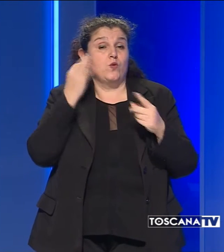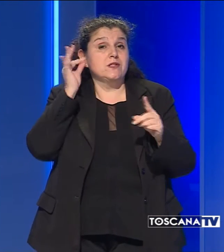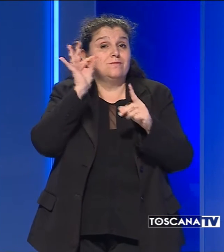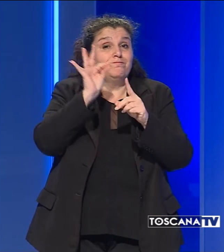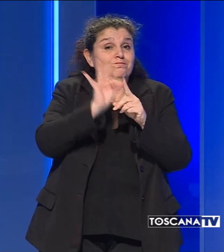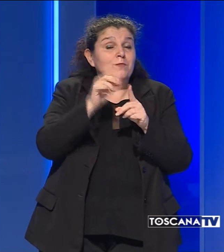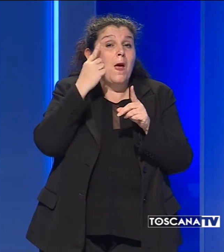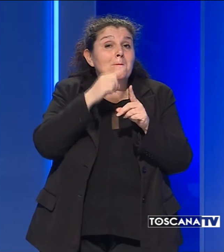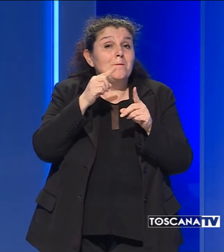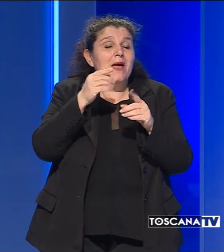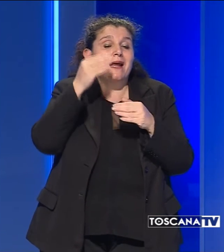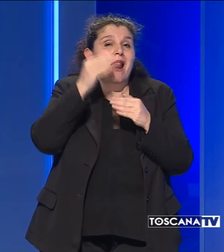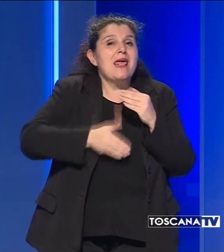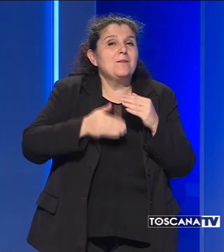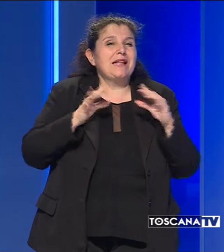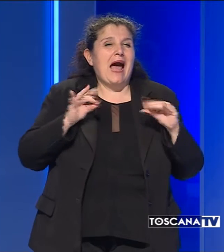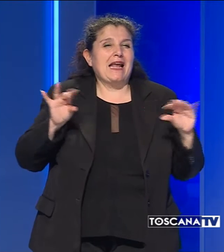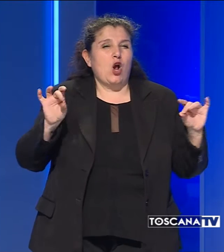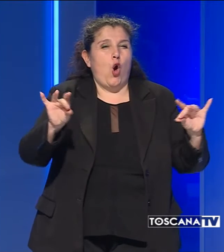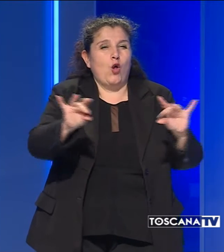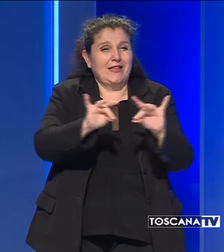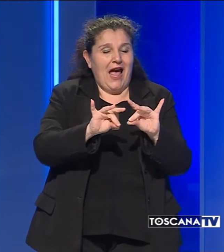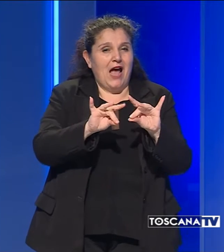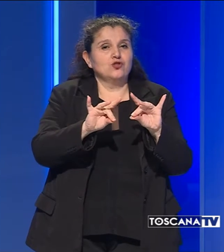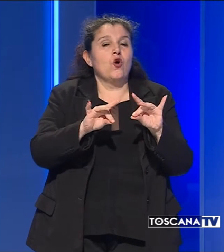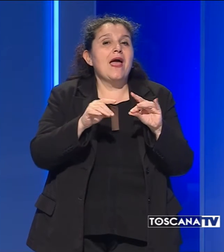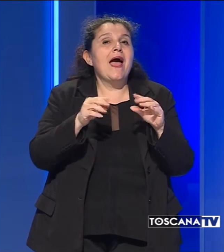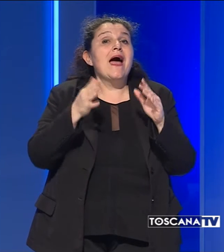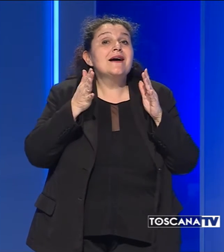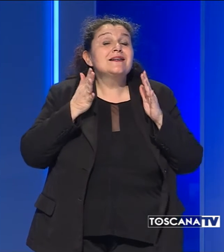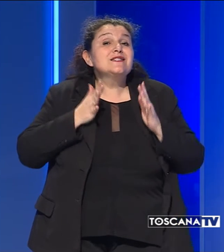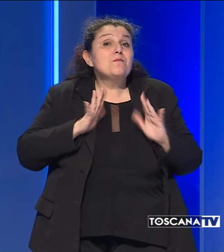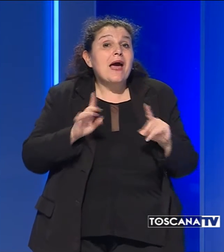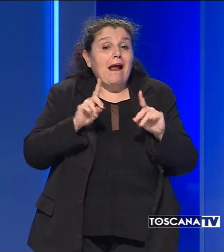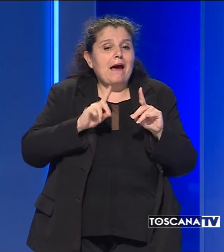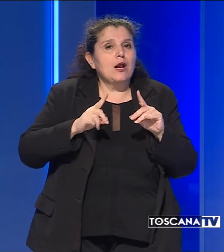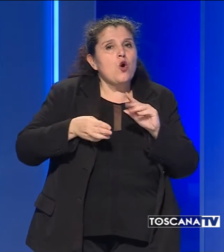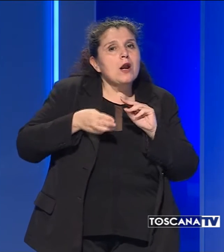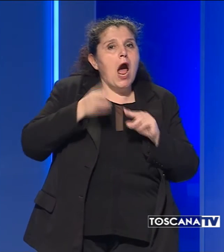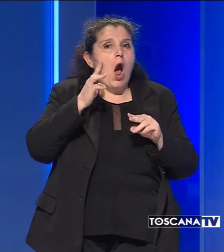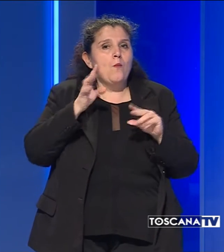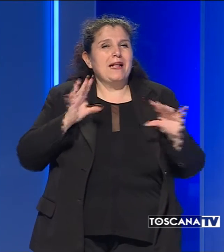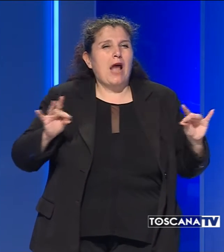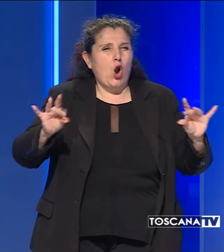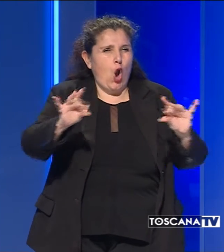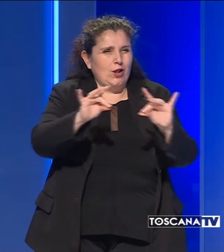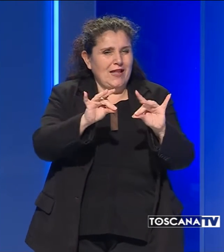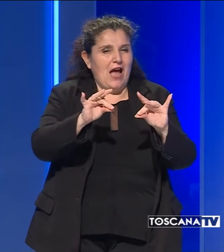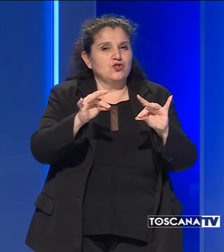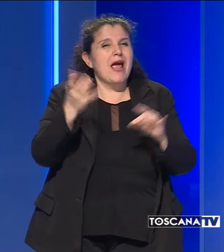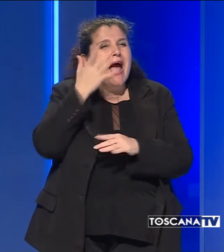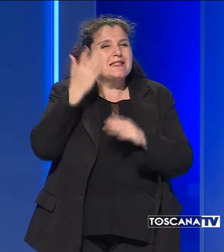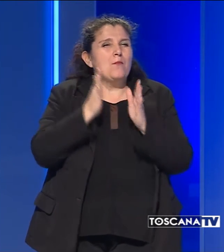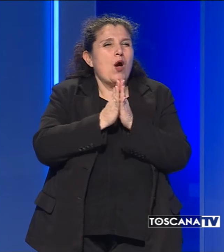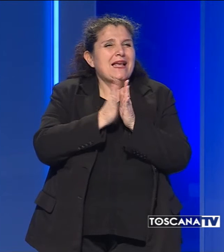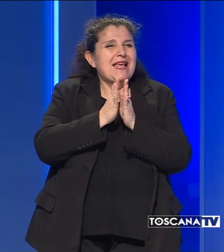contenere l'epidemia e scongiurare una risalita dei contagi. Per questo, ad esempio, i riti religiosi